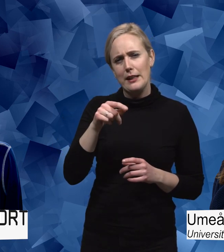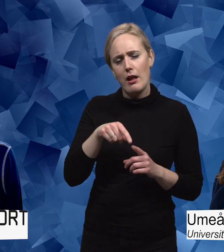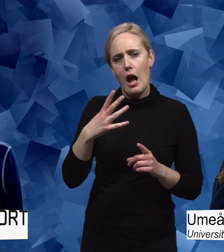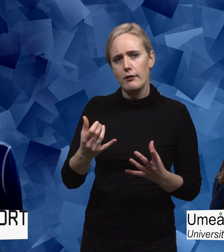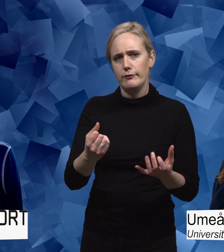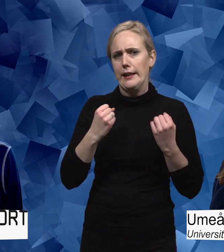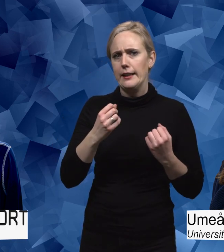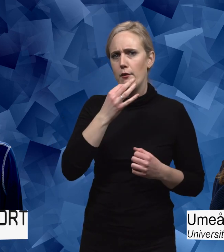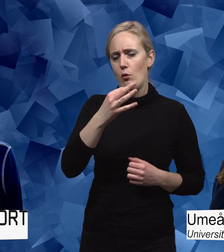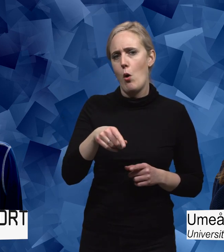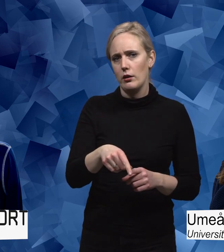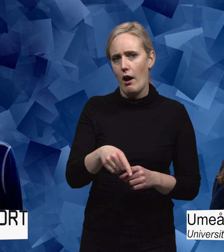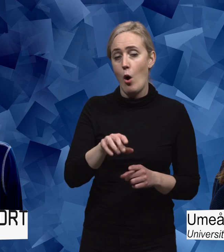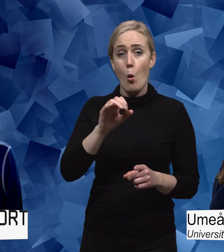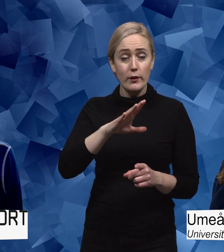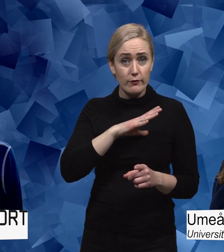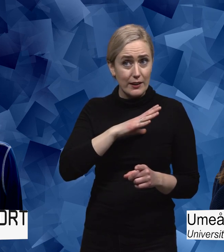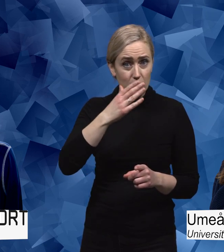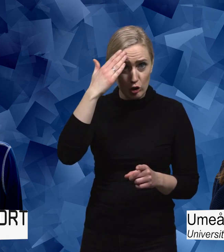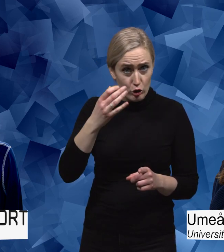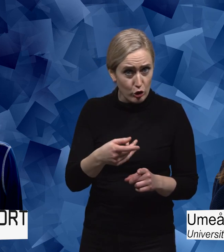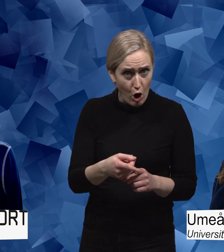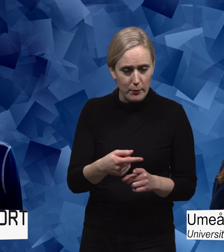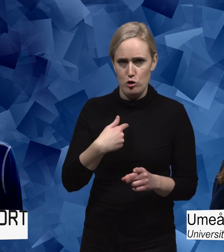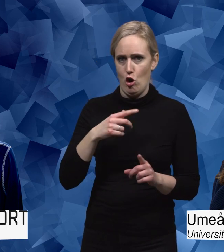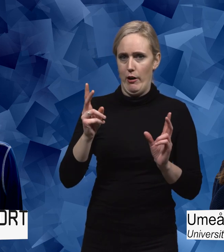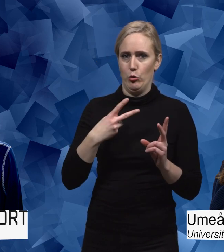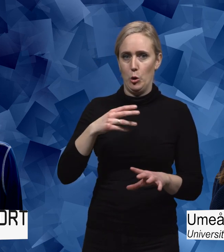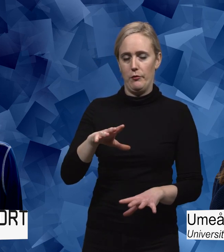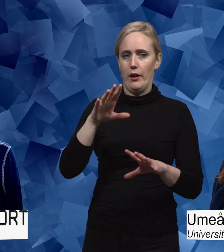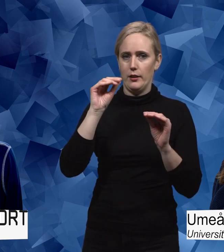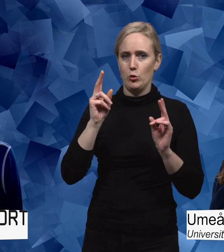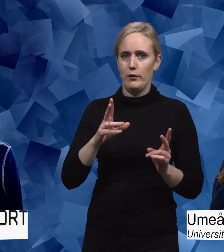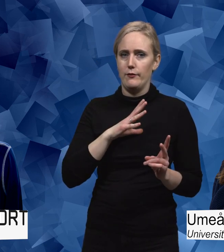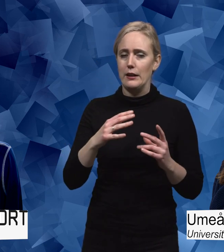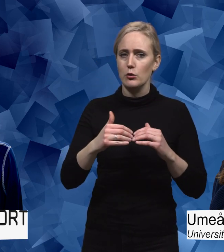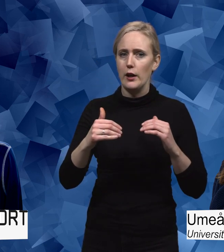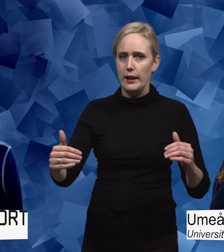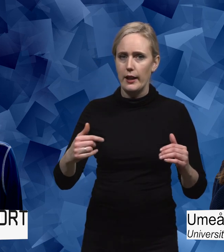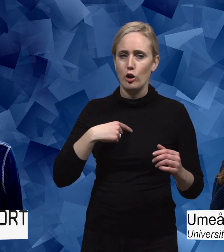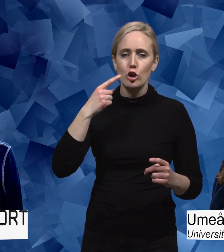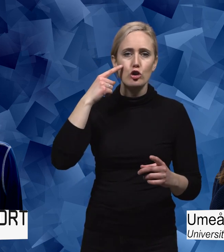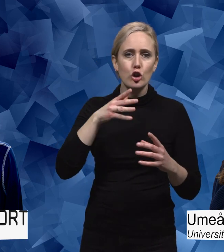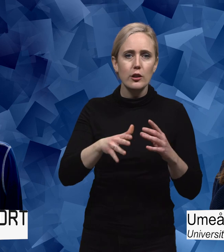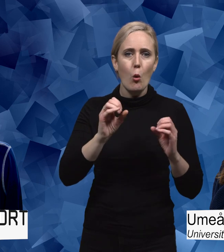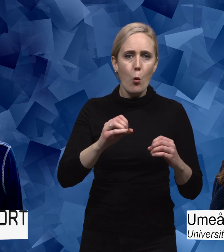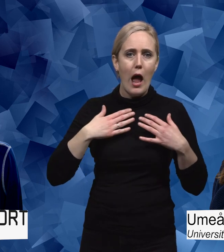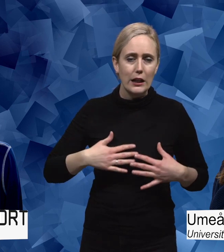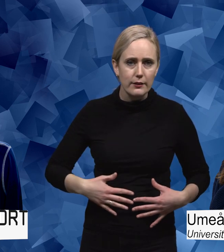genusperspektiv är en viktig fråga. Såklart att finns det kunskap där? Som jag ändå har uppfattat i media så finns det skillnader också när det gäller det här